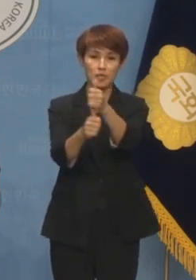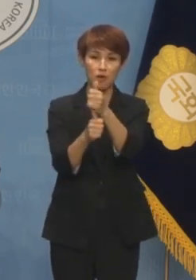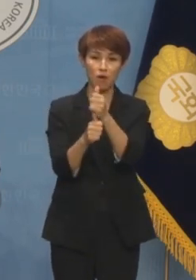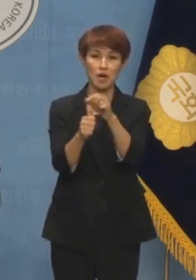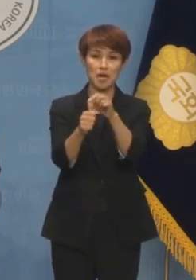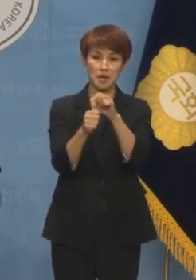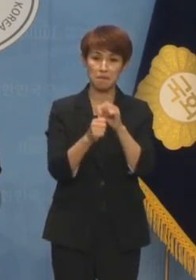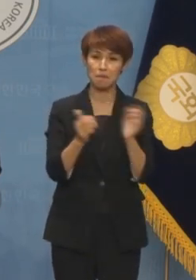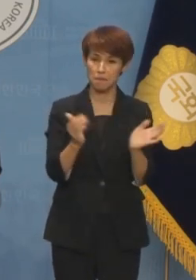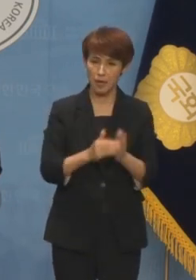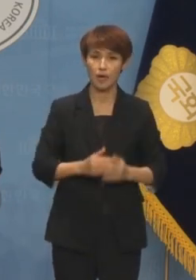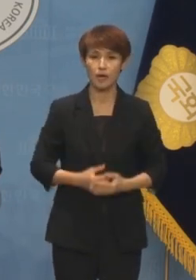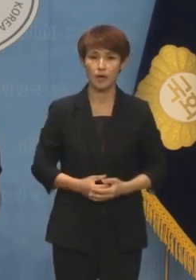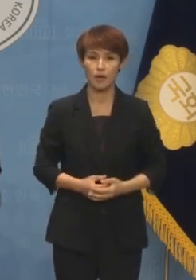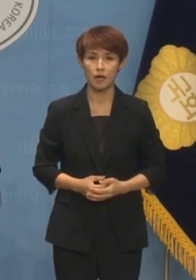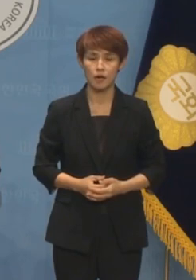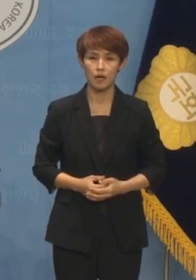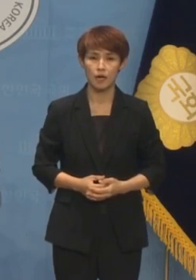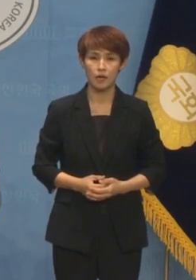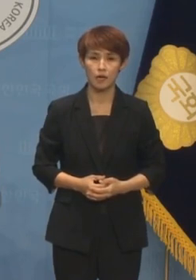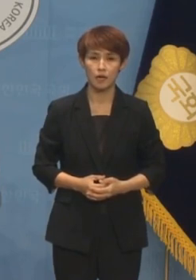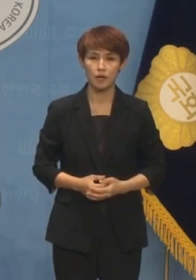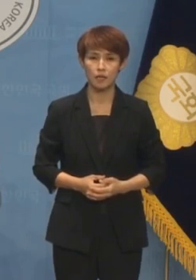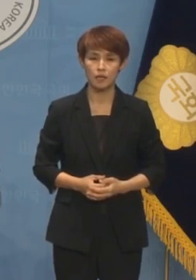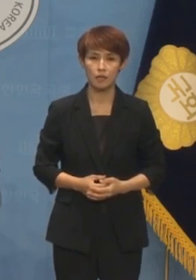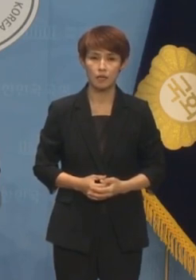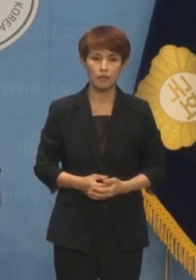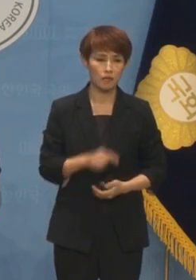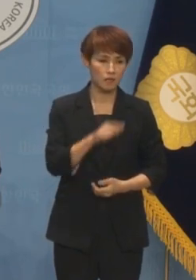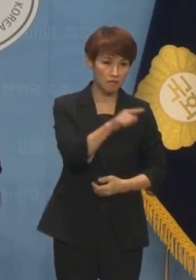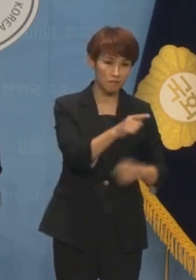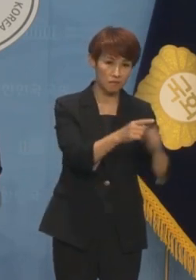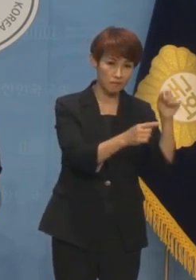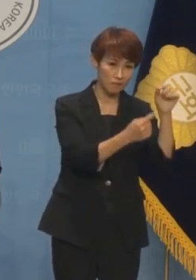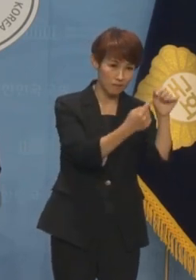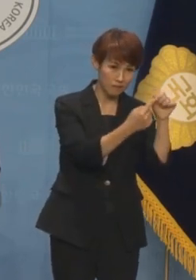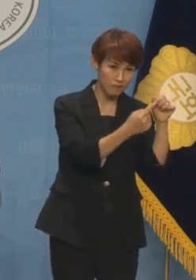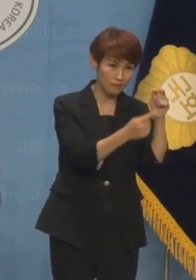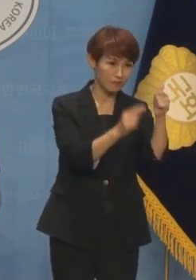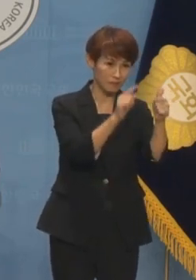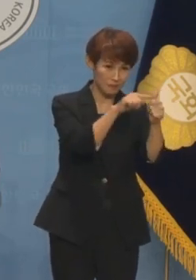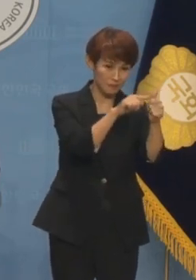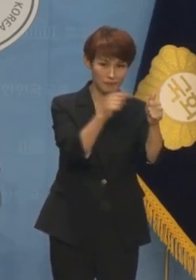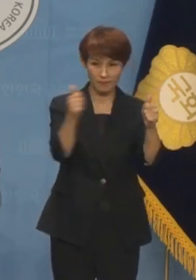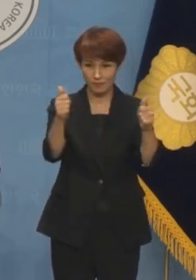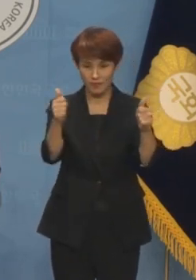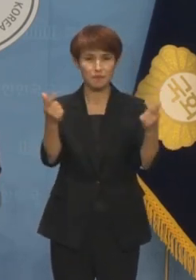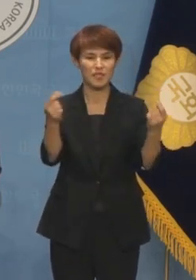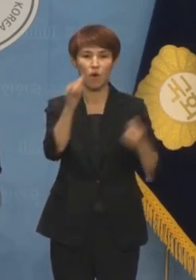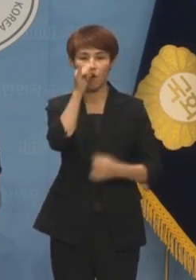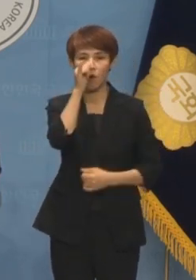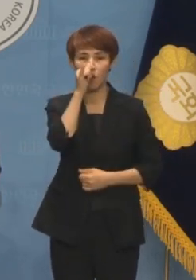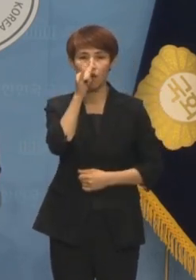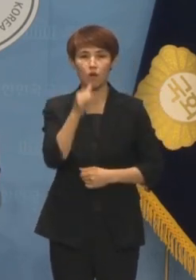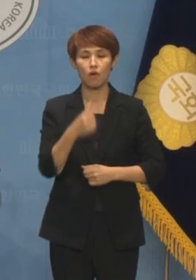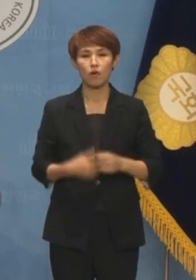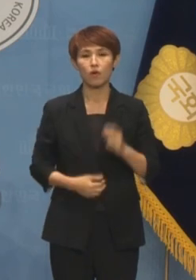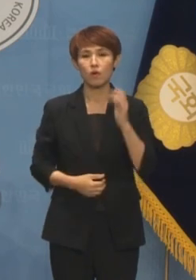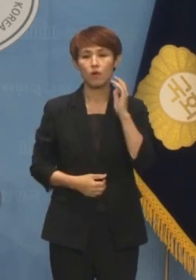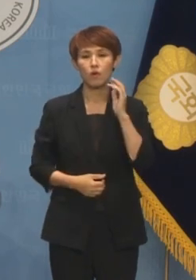재기용했습니다 두 분의 공통점이 있습니다 용산 대통령실